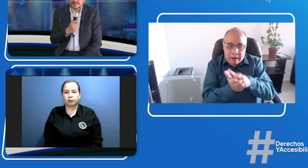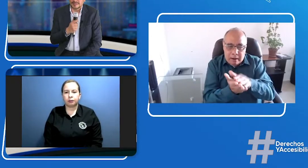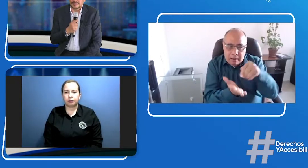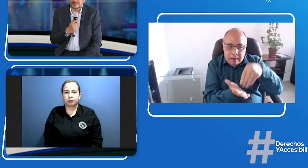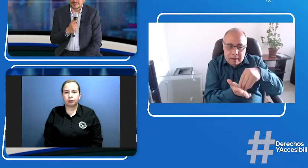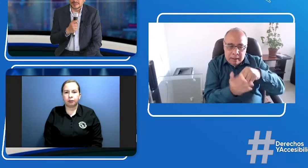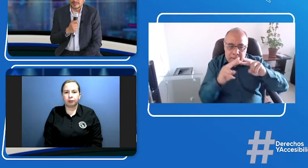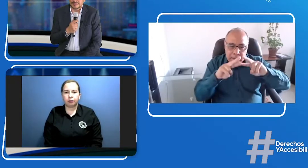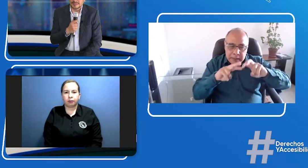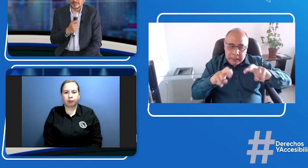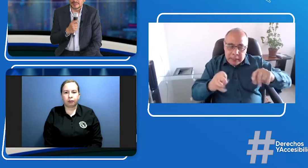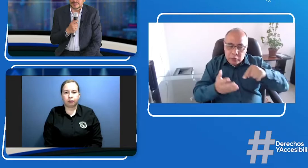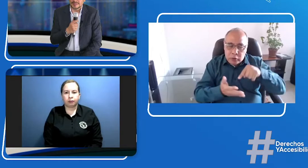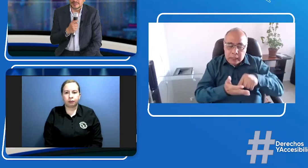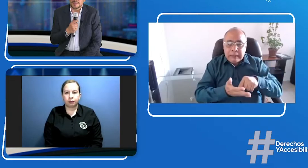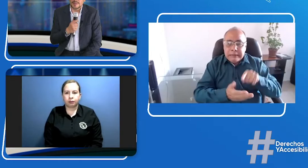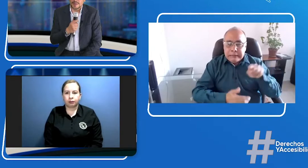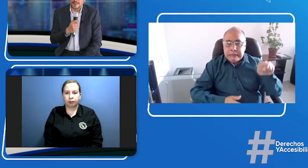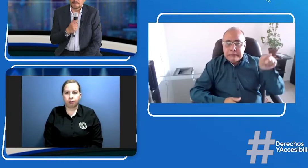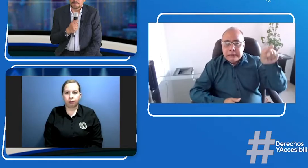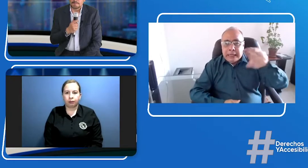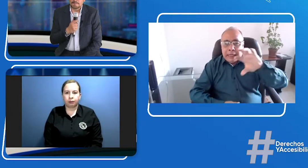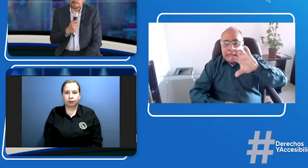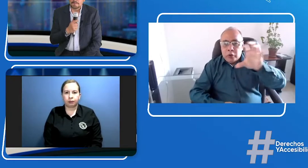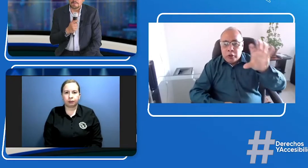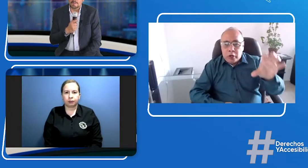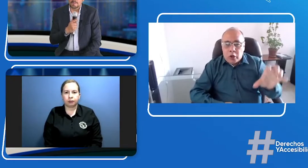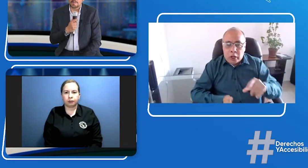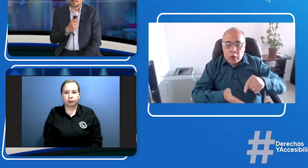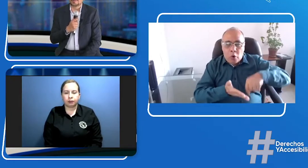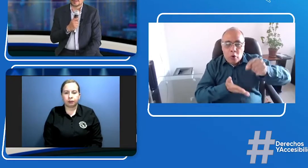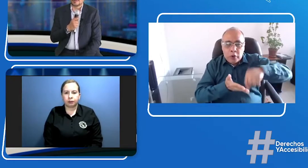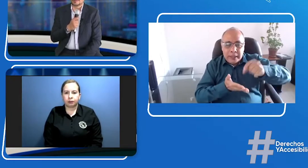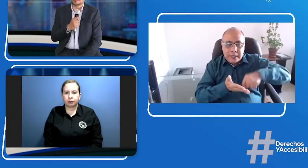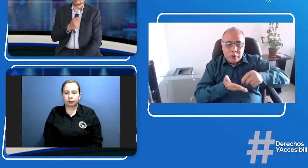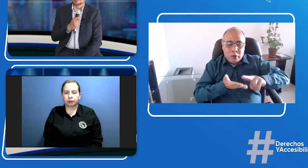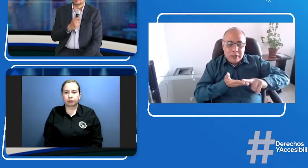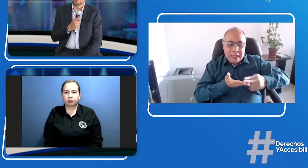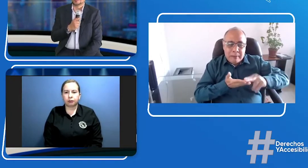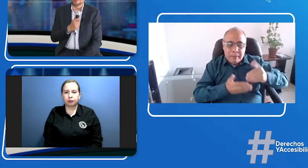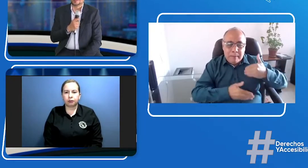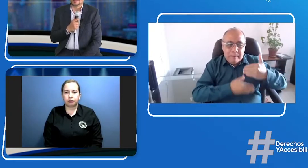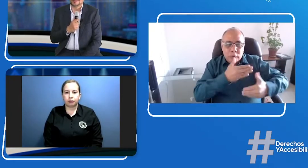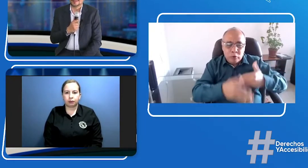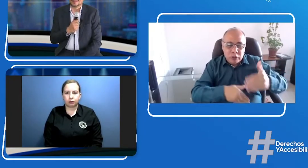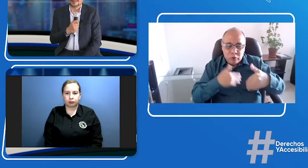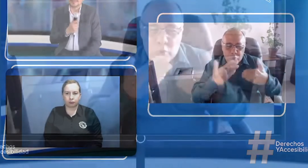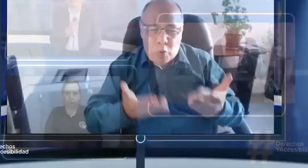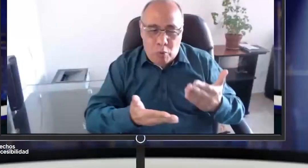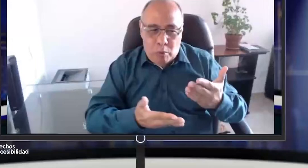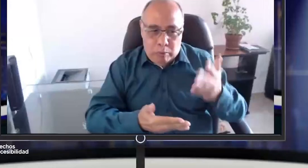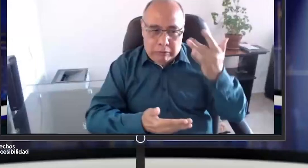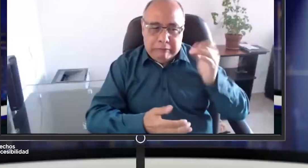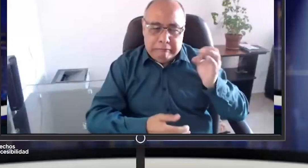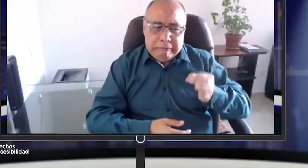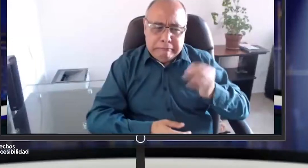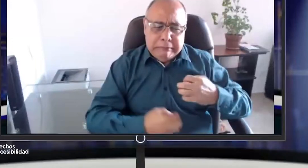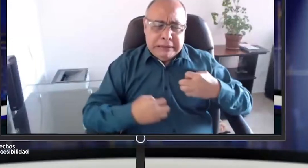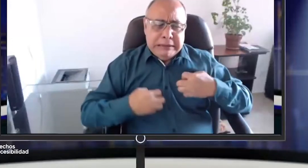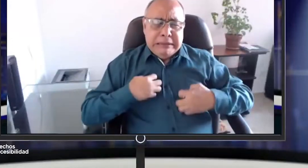ver de la mejor manera. Ojalá esto pueda quedar allí en la documentación y en la investigación que se está haciendo y pues también